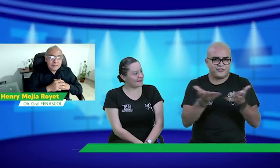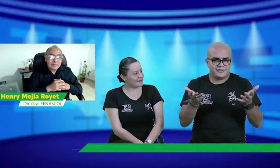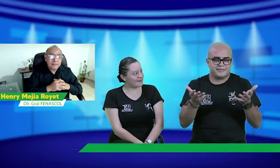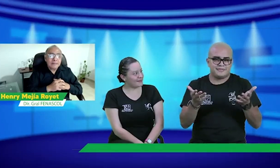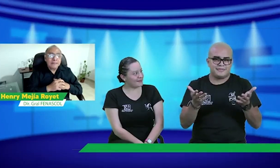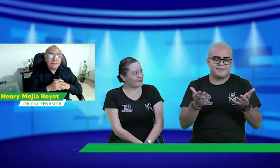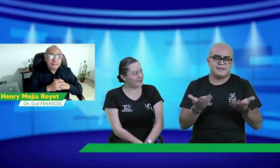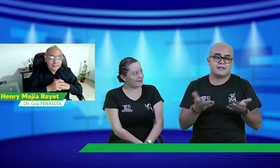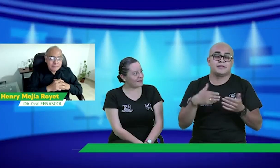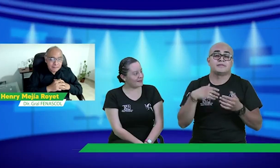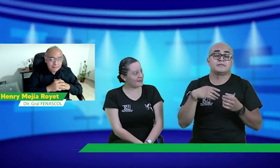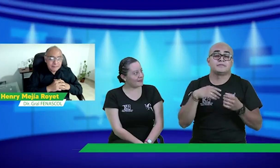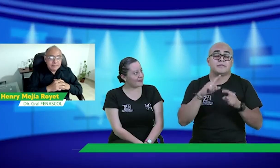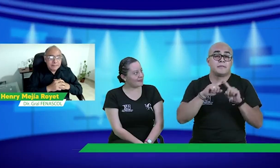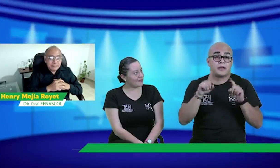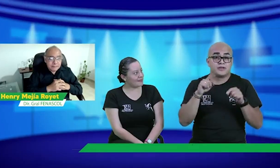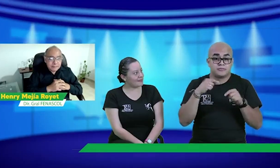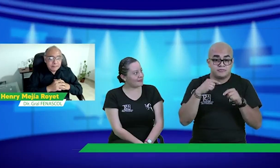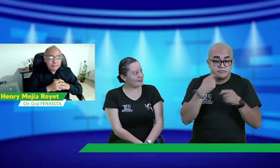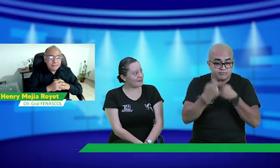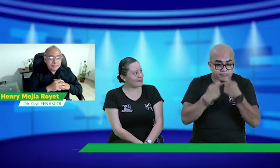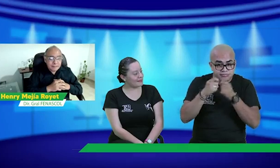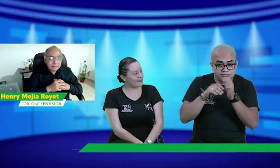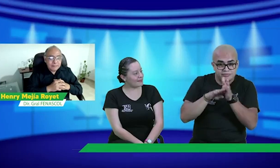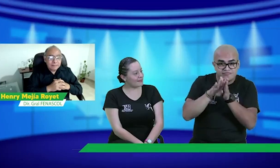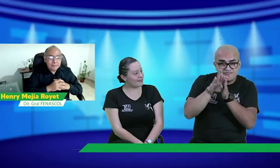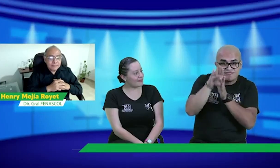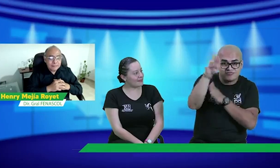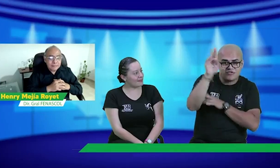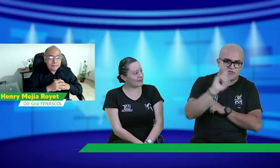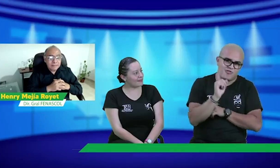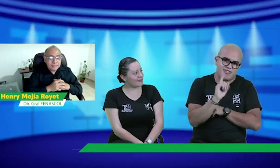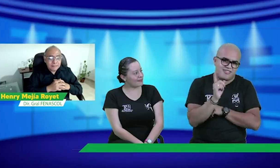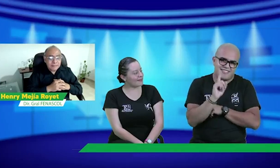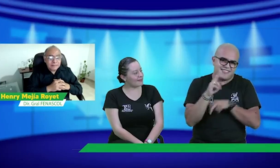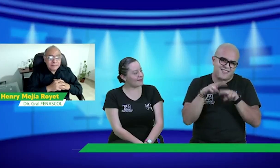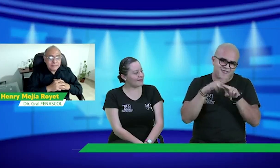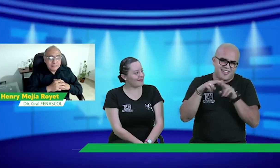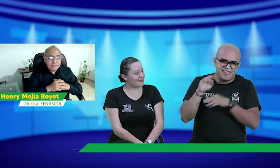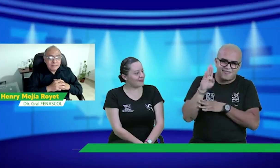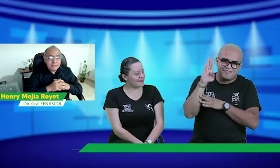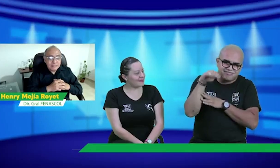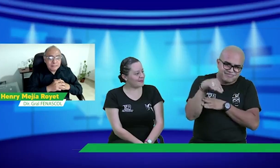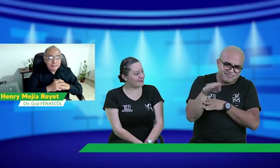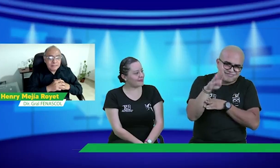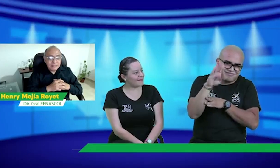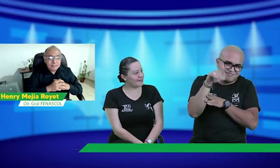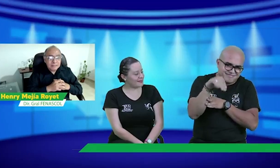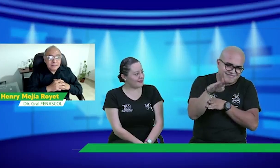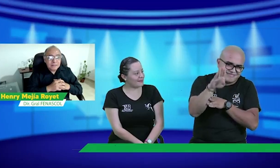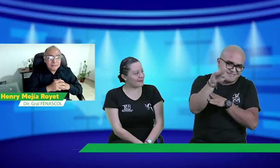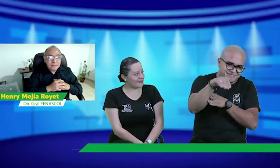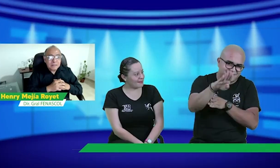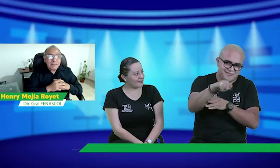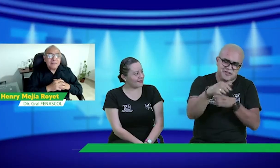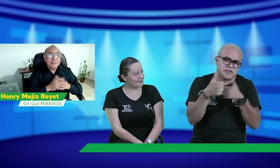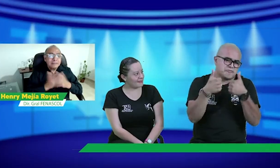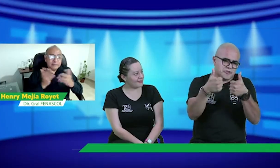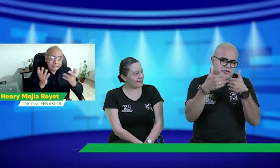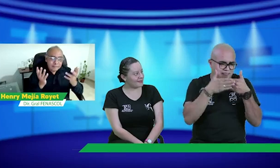de hacer estas acciones, de hacer estos productos. Nuestro negocio, pues, no es que siempre haya sido una creciente constante. A veces